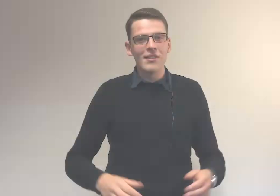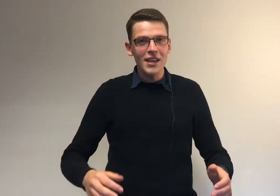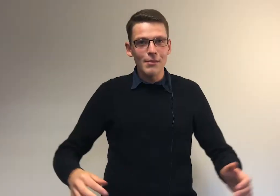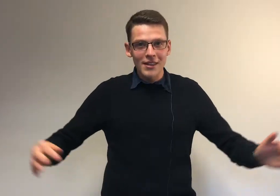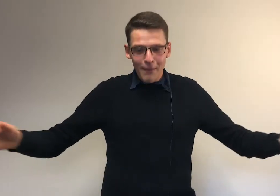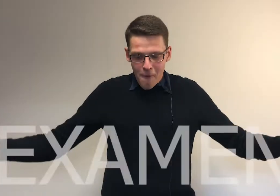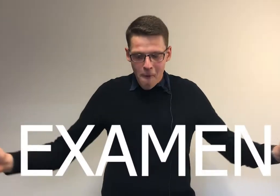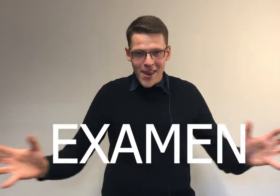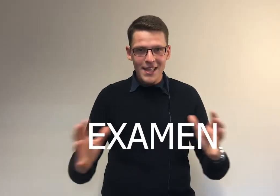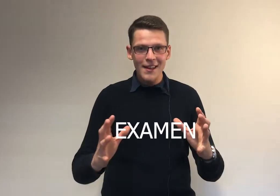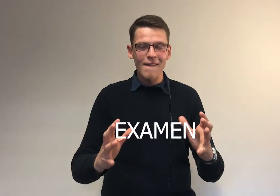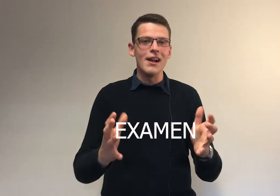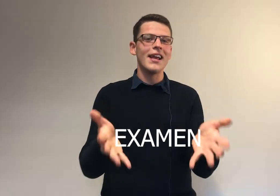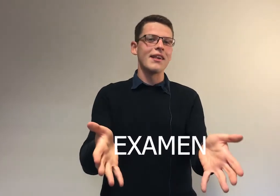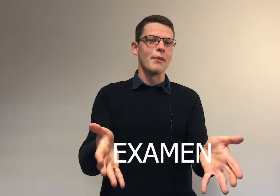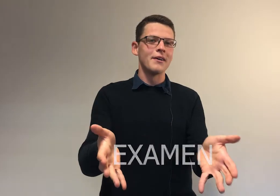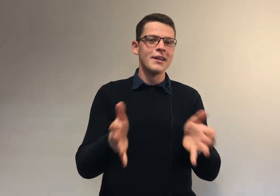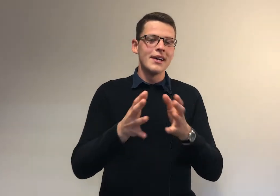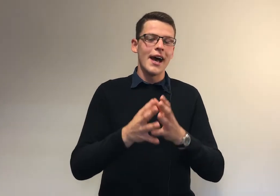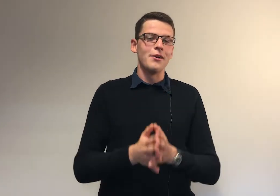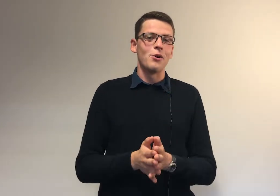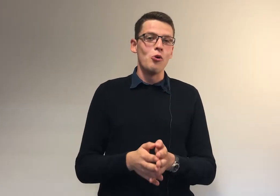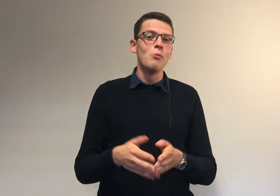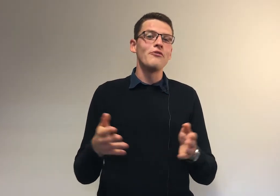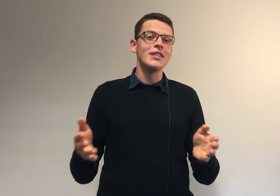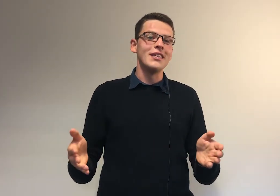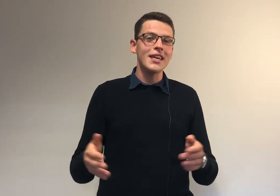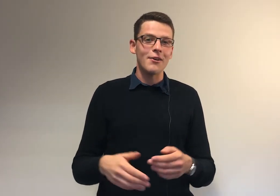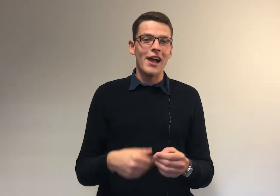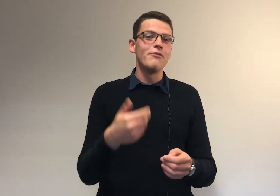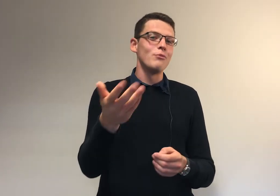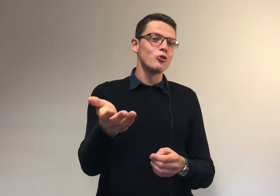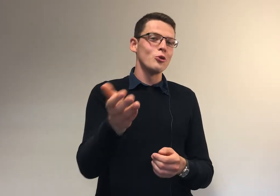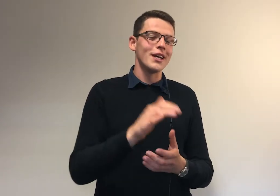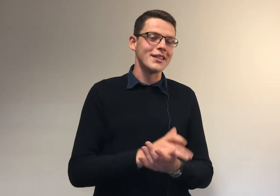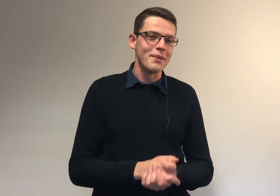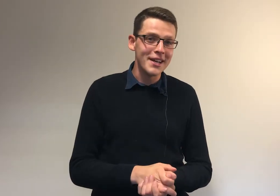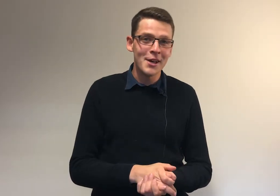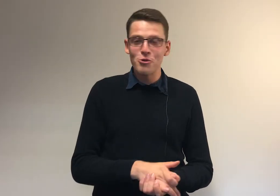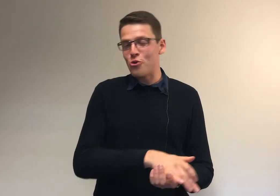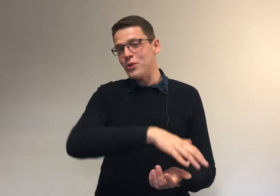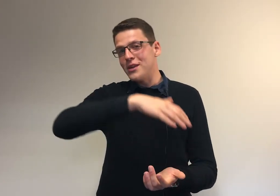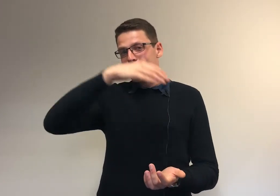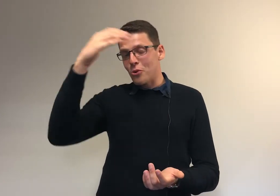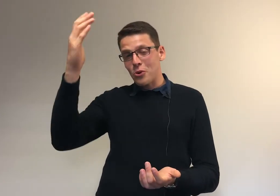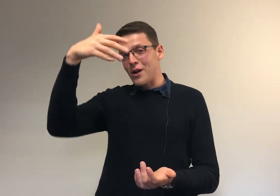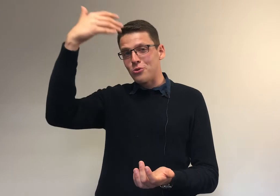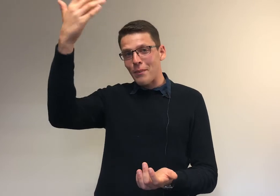Cinquième étape, l'examen. Alors, le mot fatidique, el famoso examen, celui auquel on ne doit pas